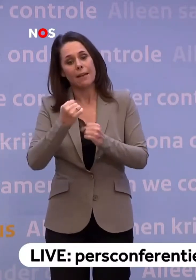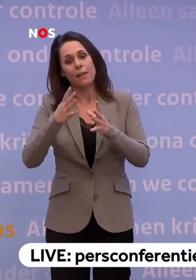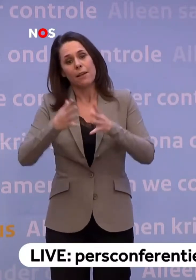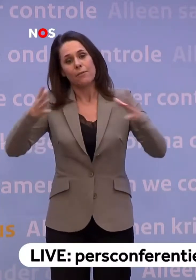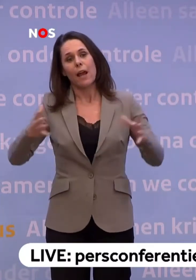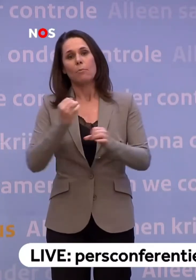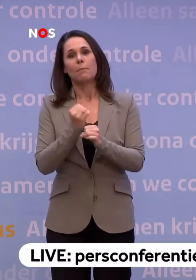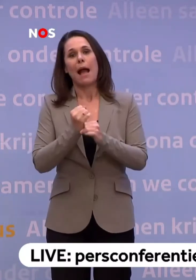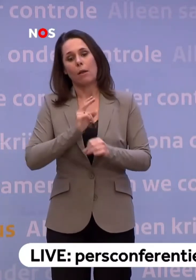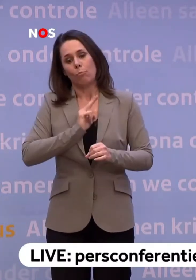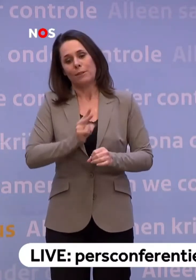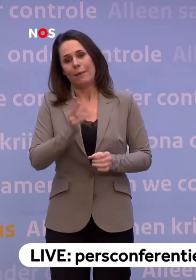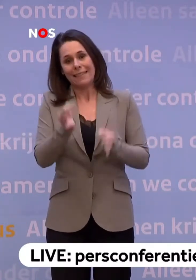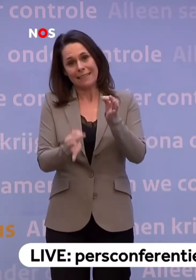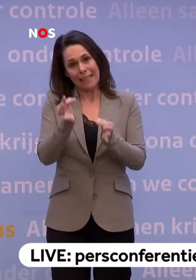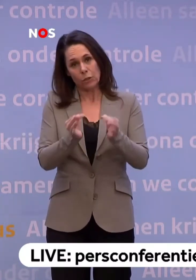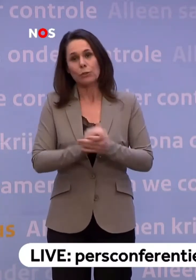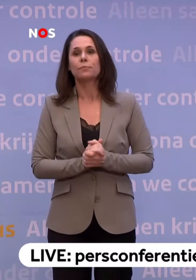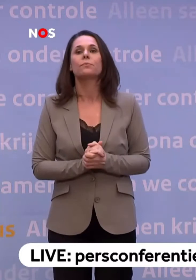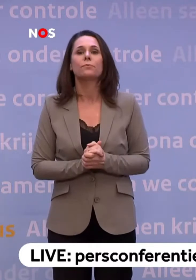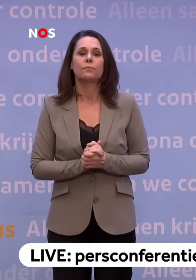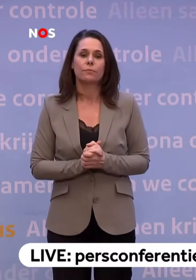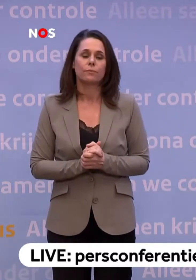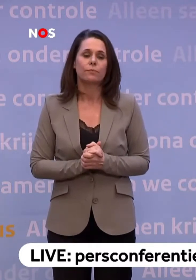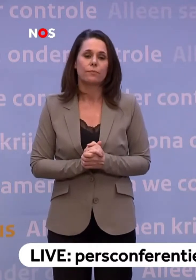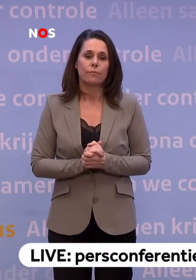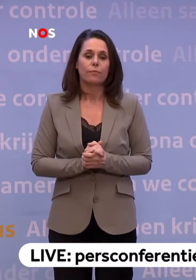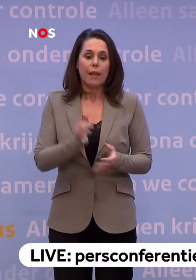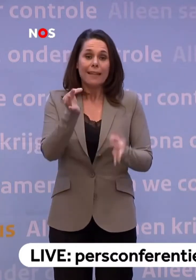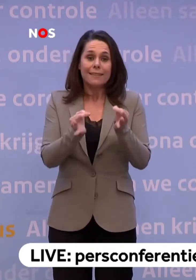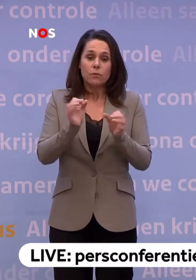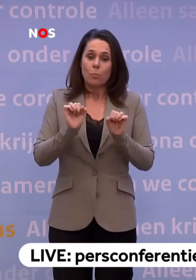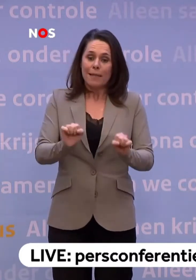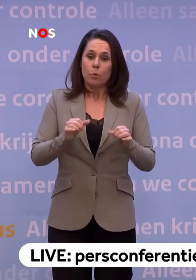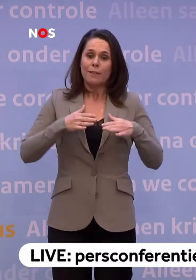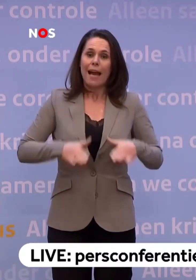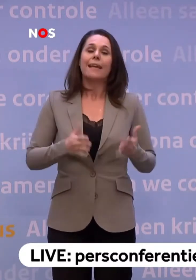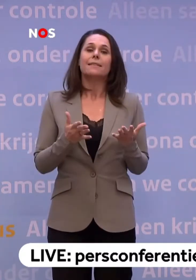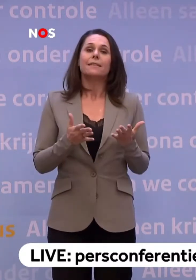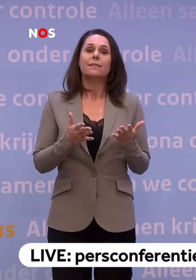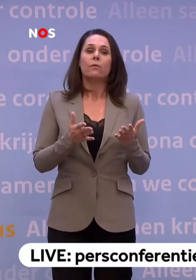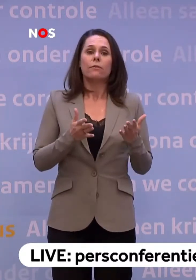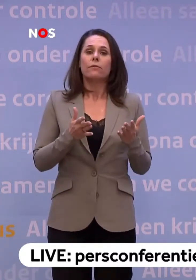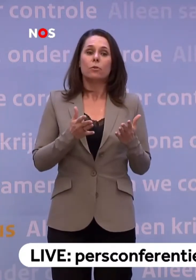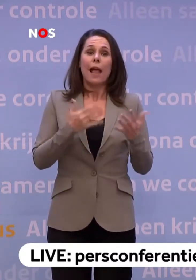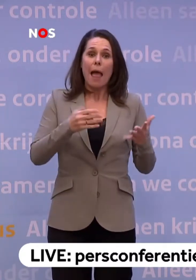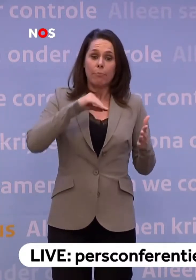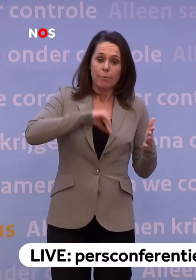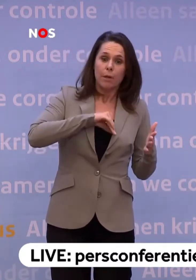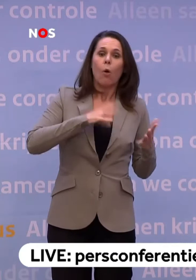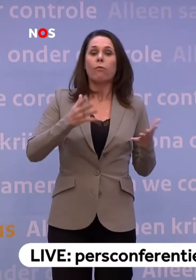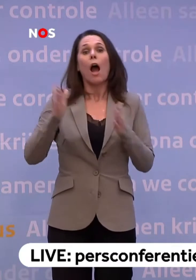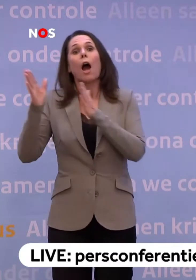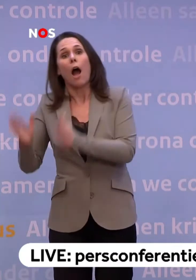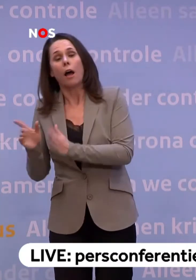besmettingstesten, de test heb je het... ...en de test op immuniteit, de test heb je het gehad. Die test die